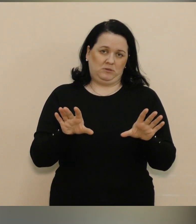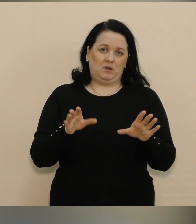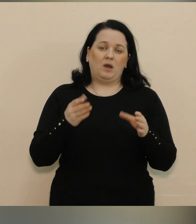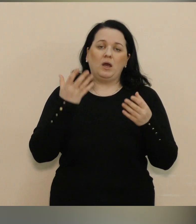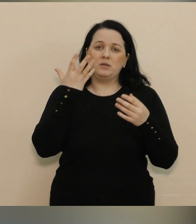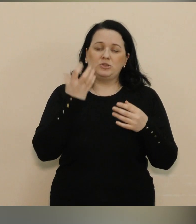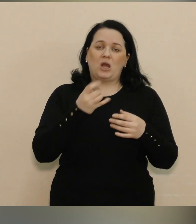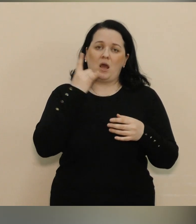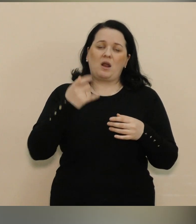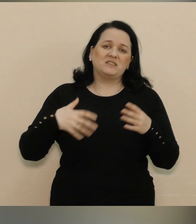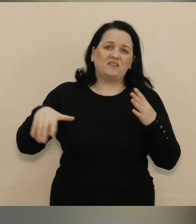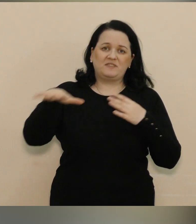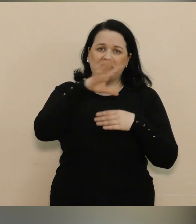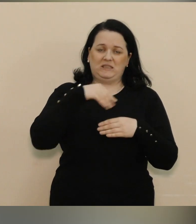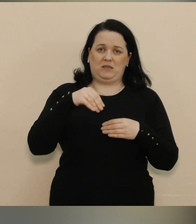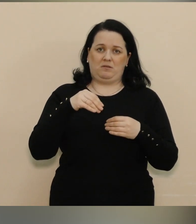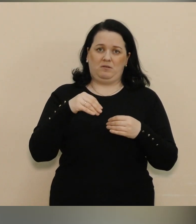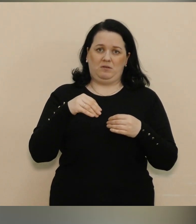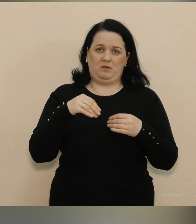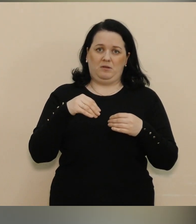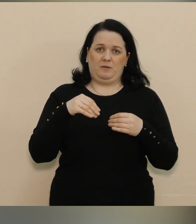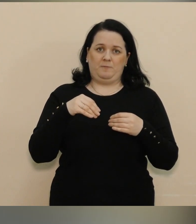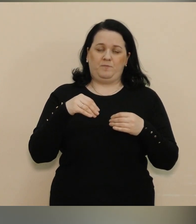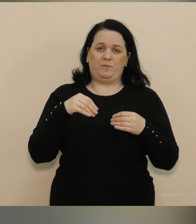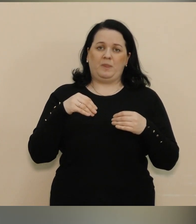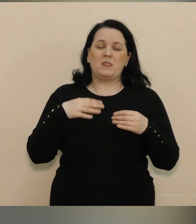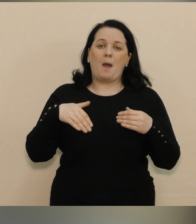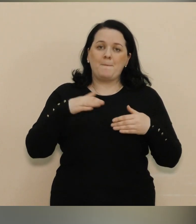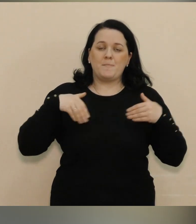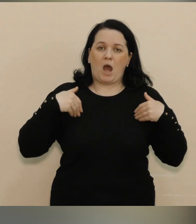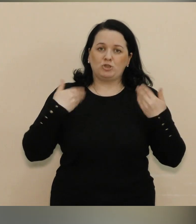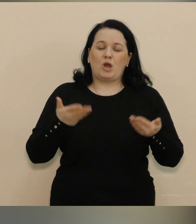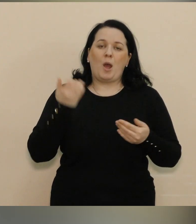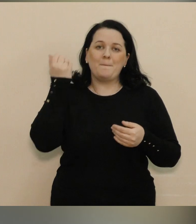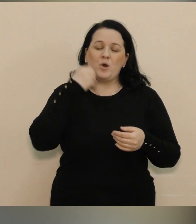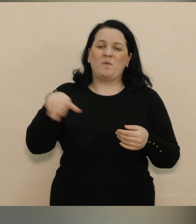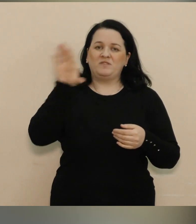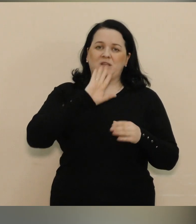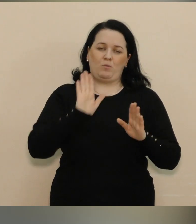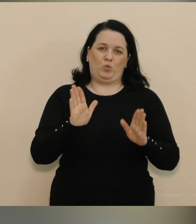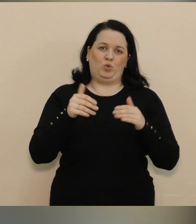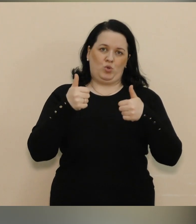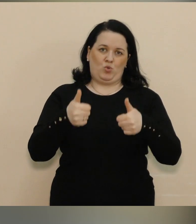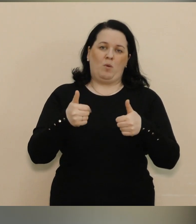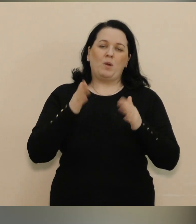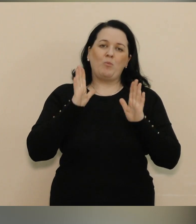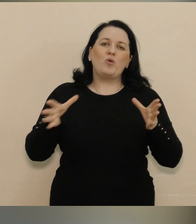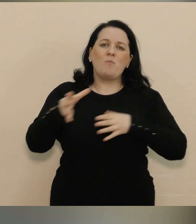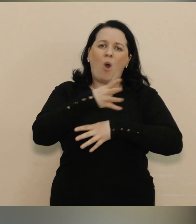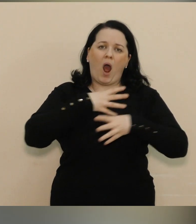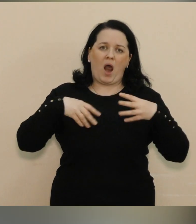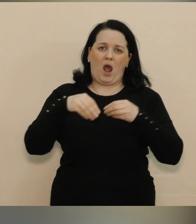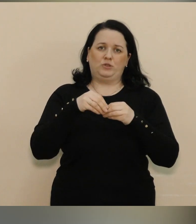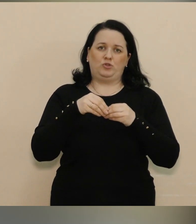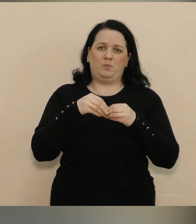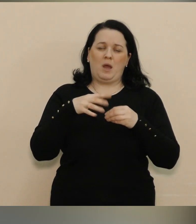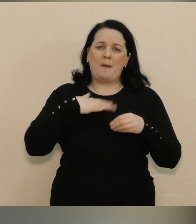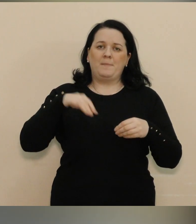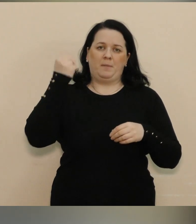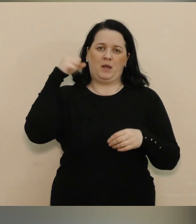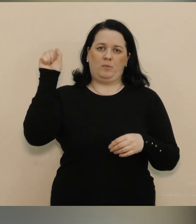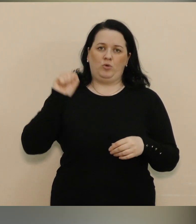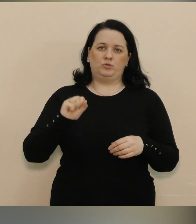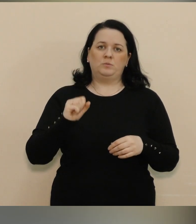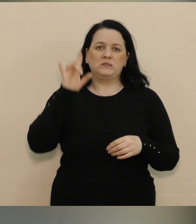Ще раз всім нам бажаю перемоги, все буде добре, будьмо разом і ми все